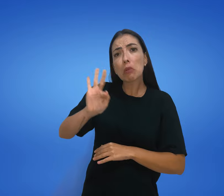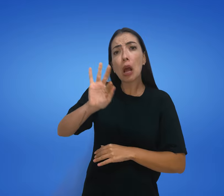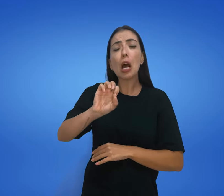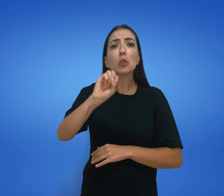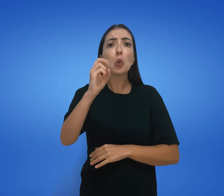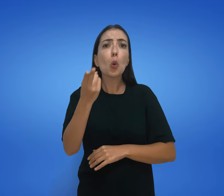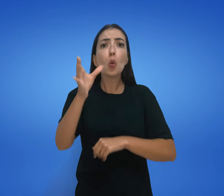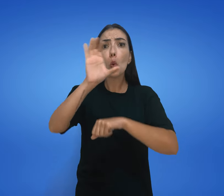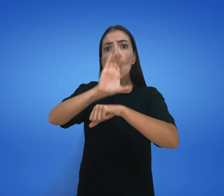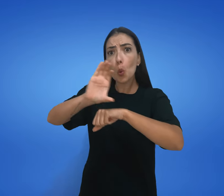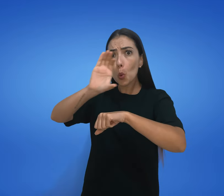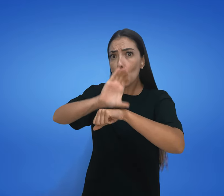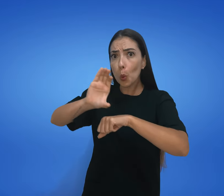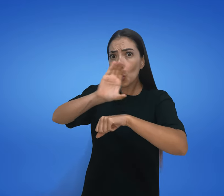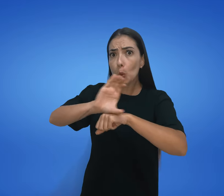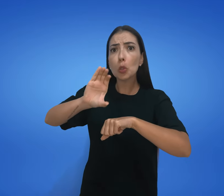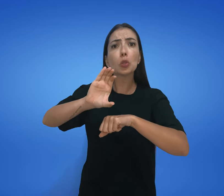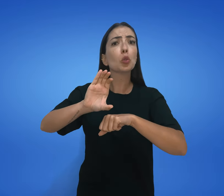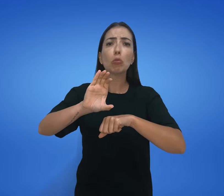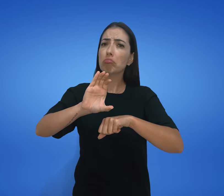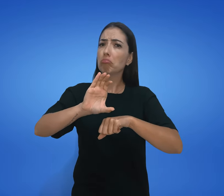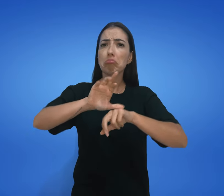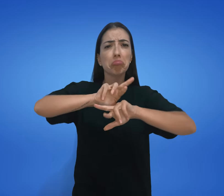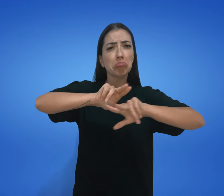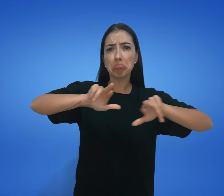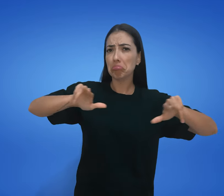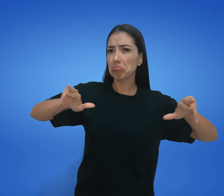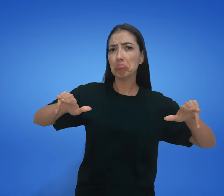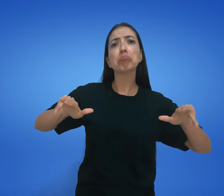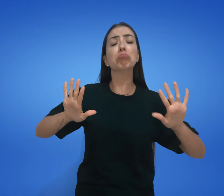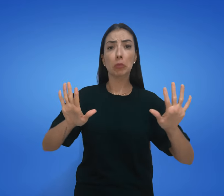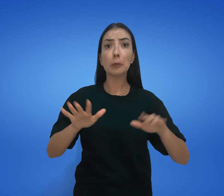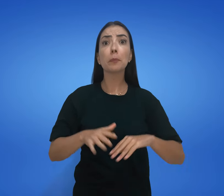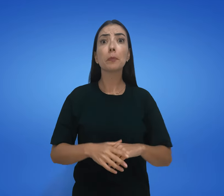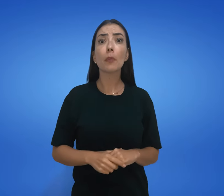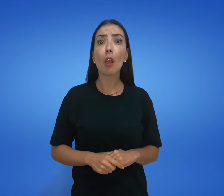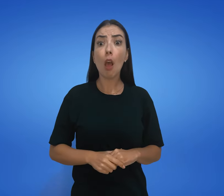outros lugares, não tem problema. E isso é ótimo.